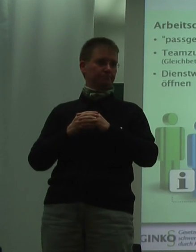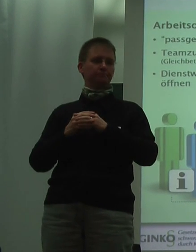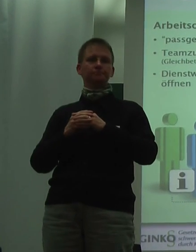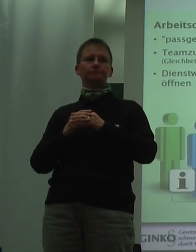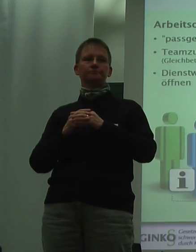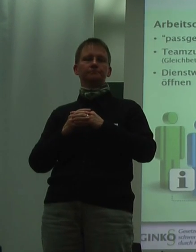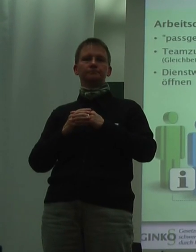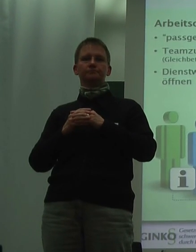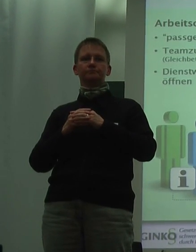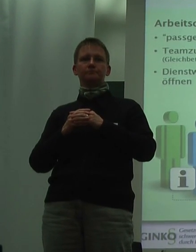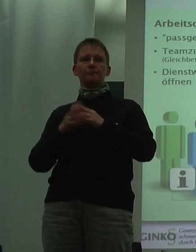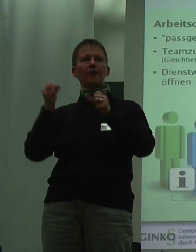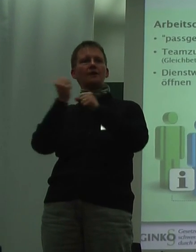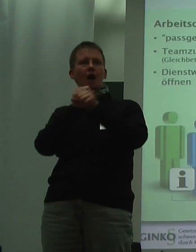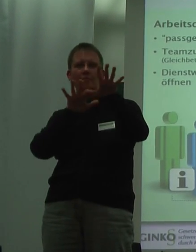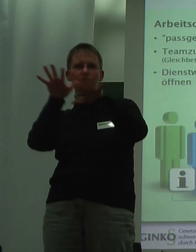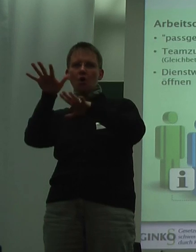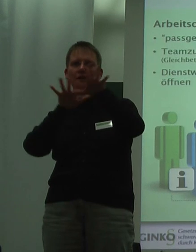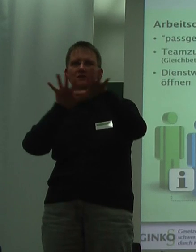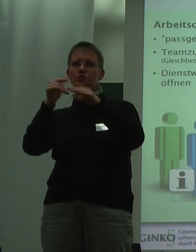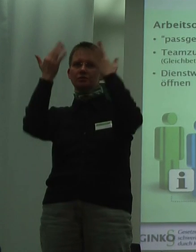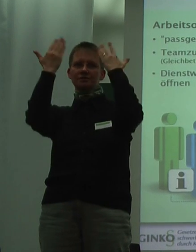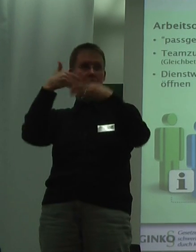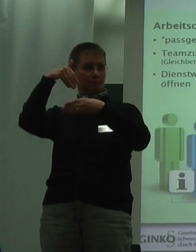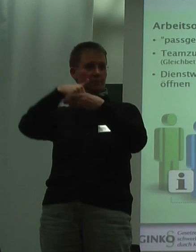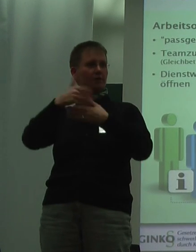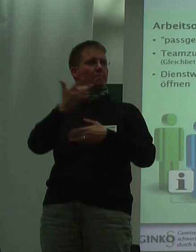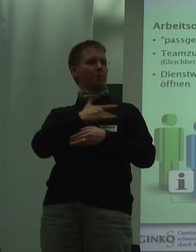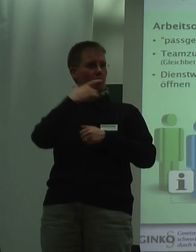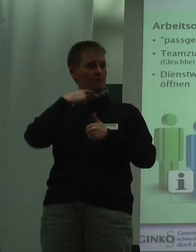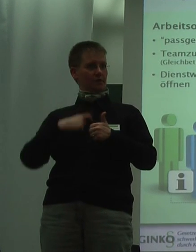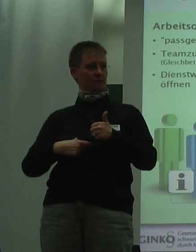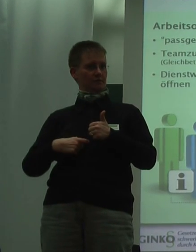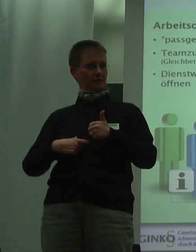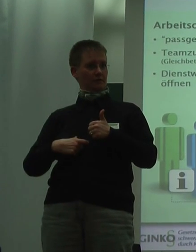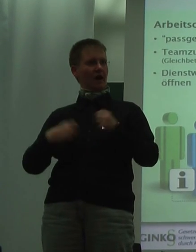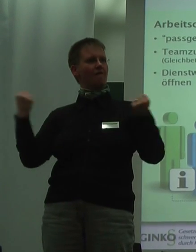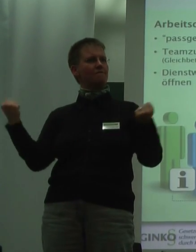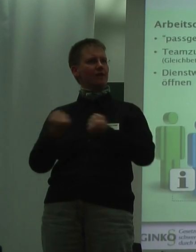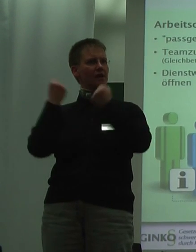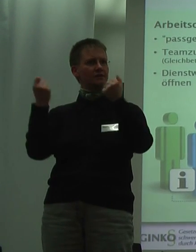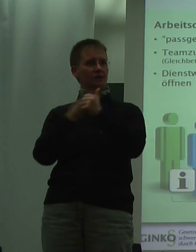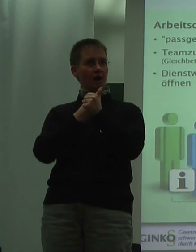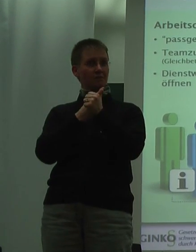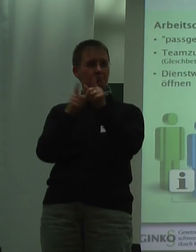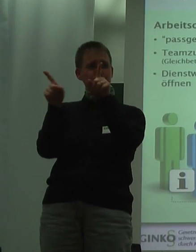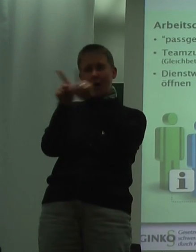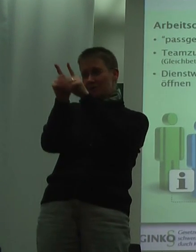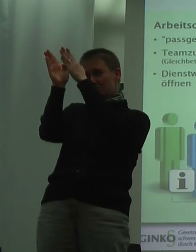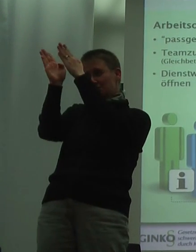Zur Arbeitsorganisation zählen die Betroffenen entsprechend ihren Fähigkeiten passgerecht einzusetzen.